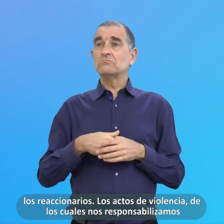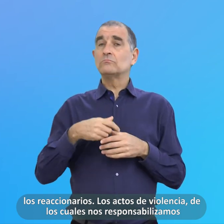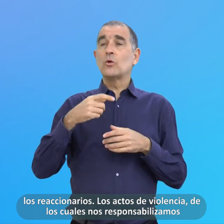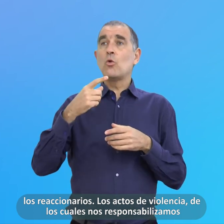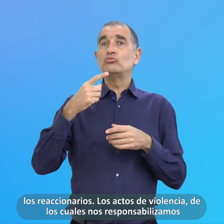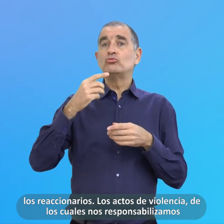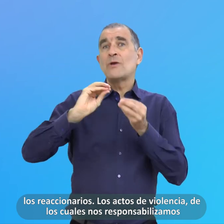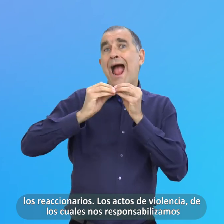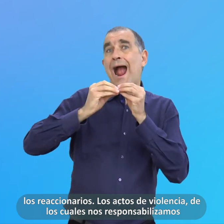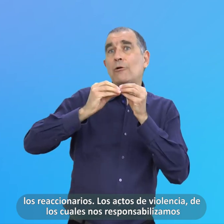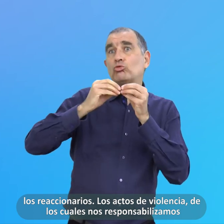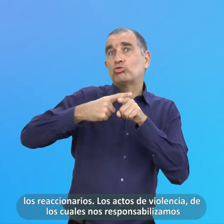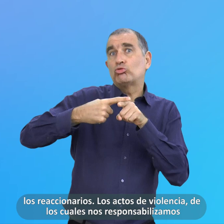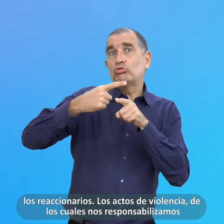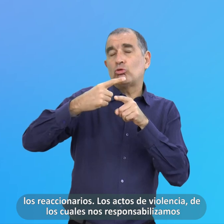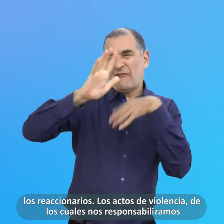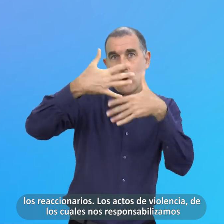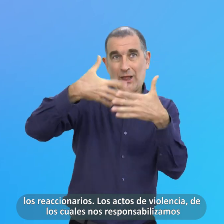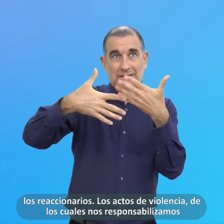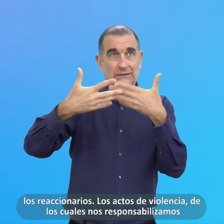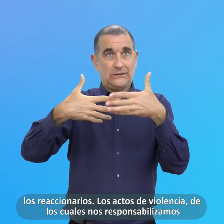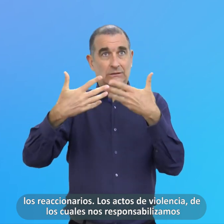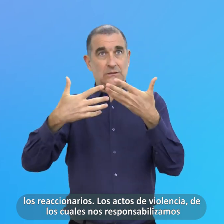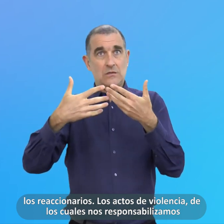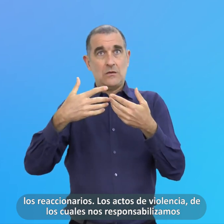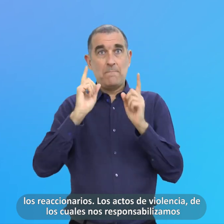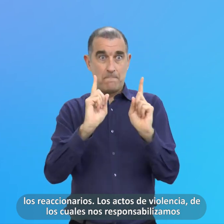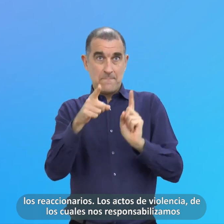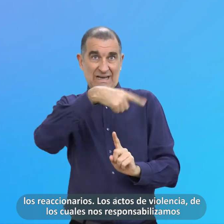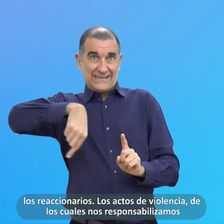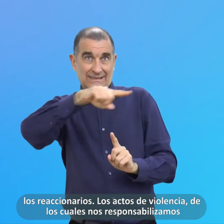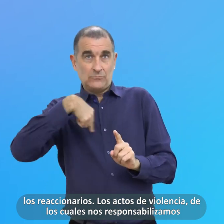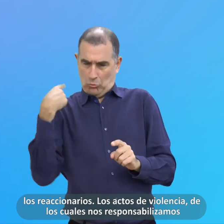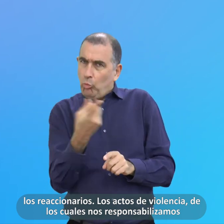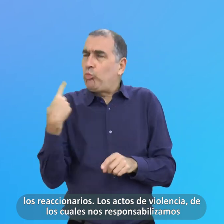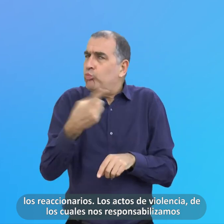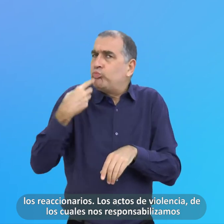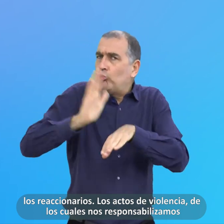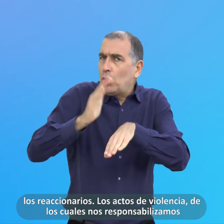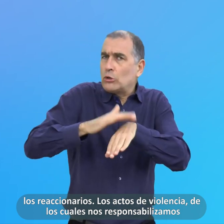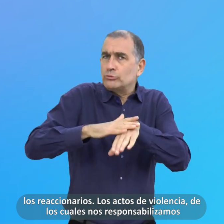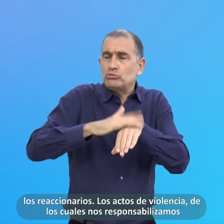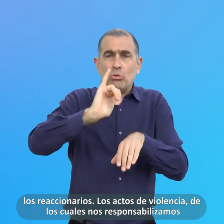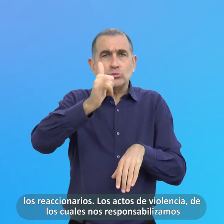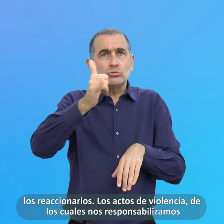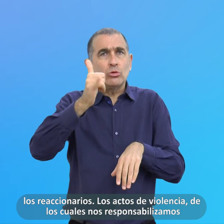Los Actos De Violencia De Los Cuales Nos Responsabilizamos Integramente